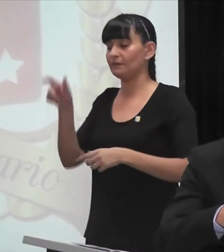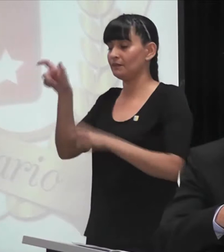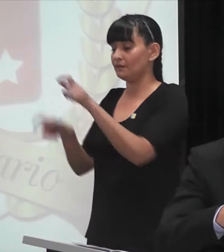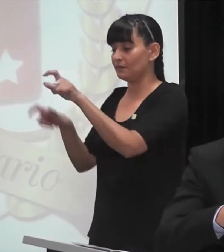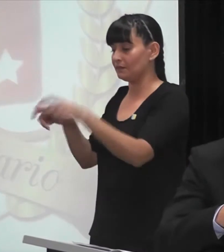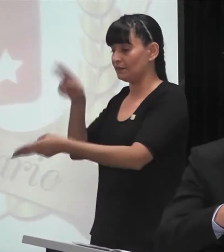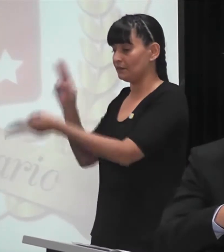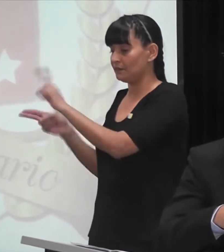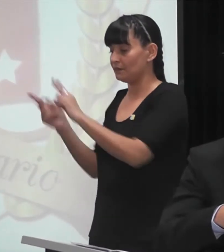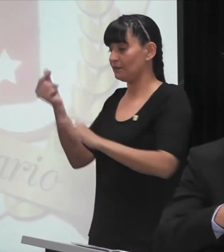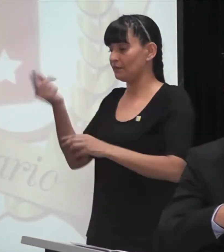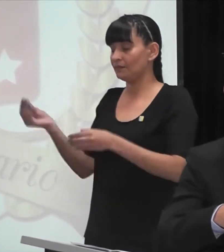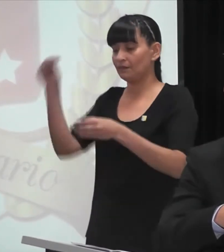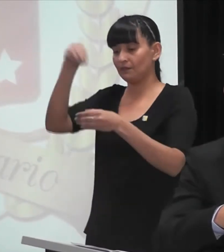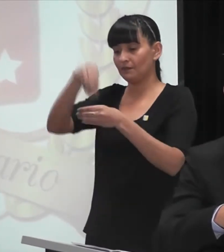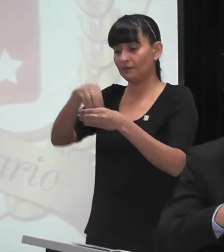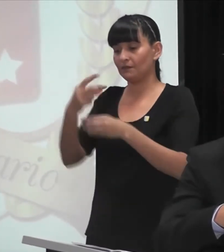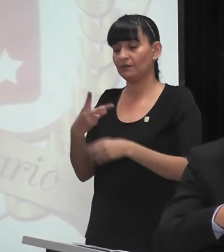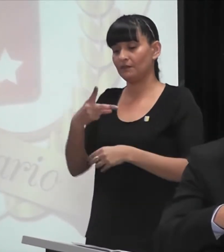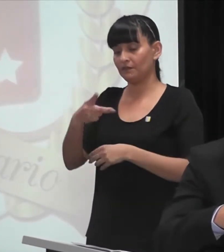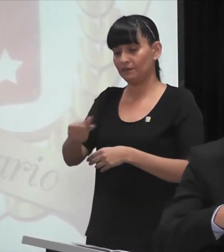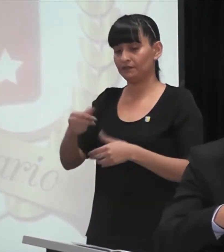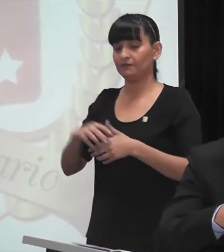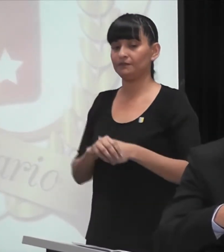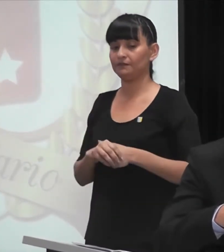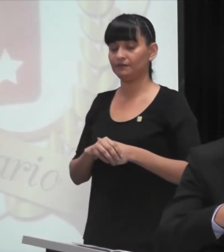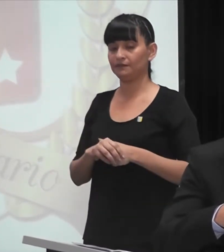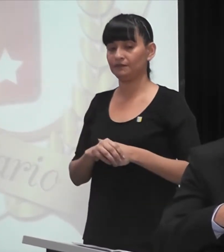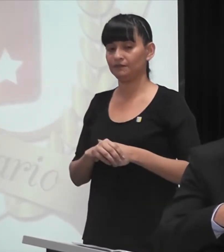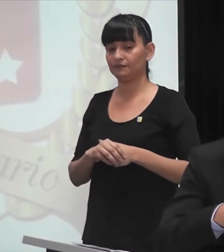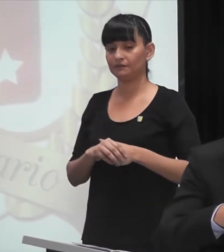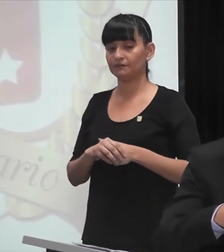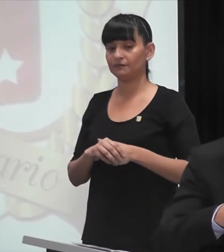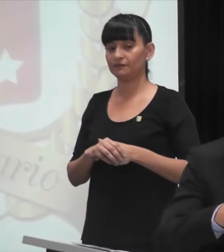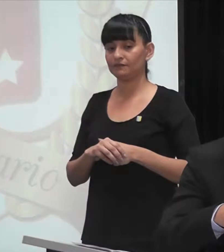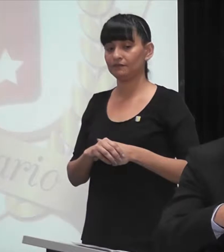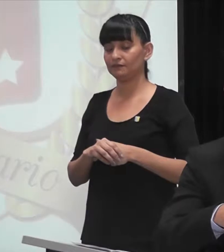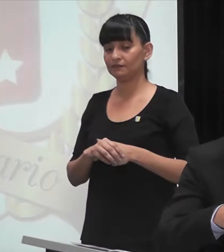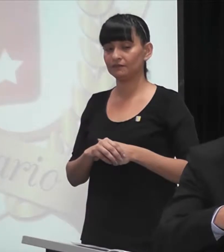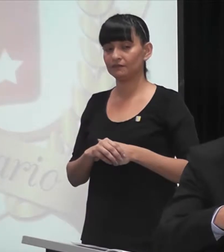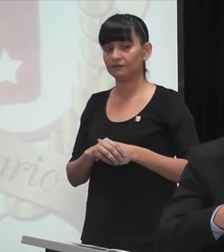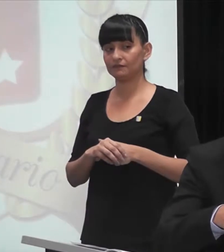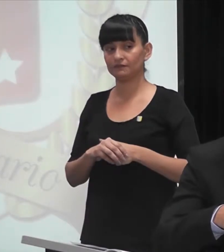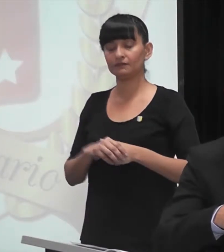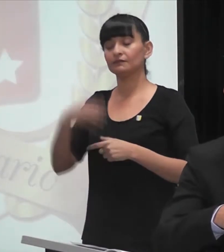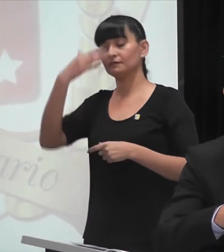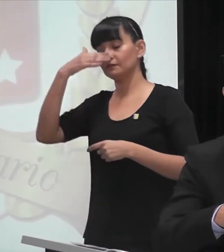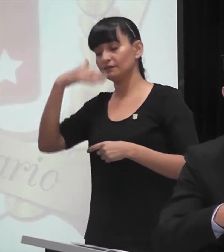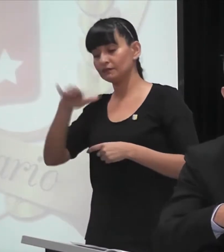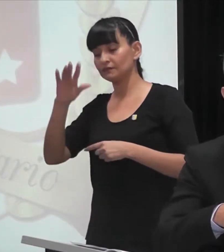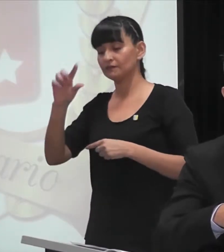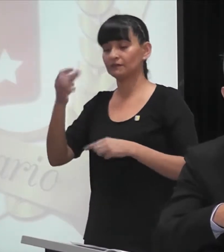congreso de enseñanza privada en el Colegio Inmaculada de Santa Fe. Con sus